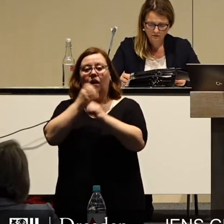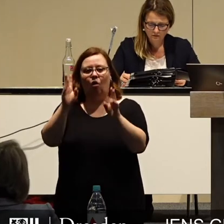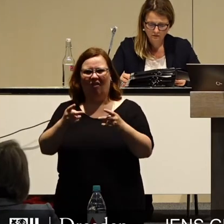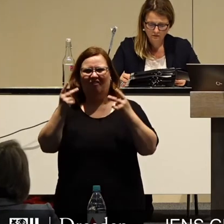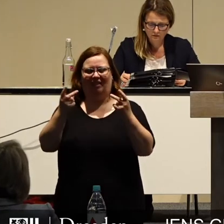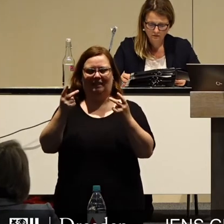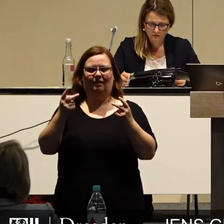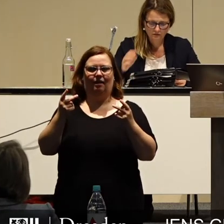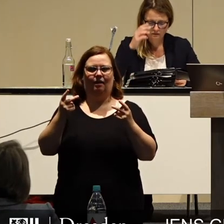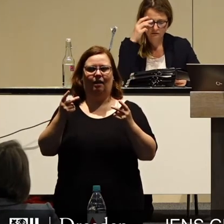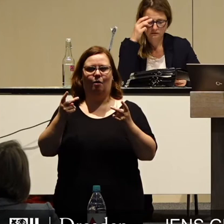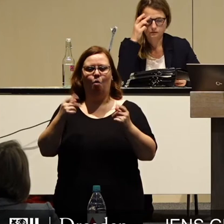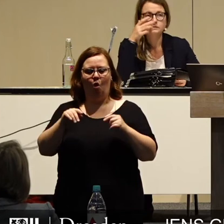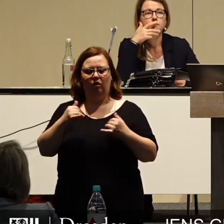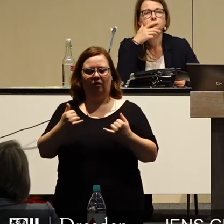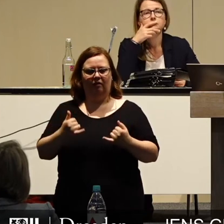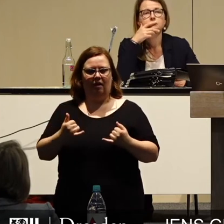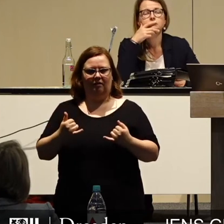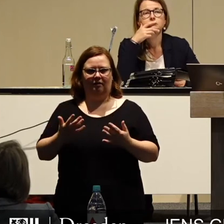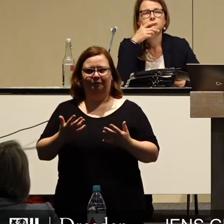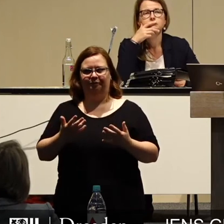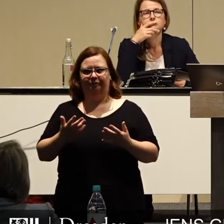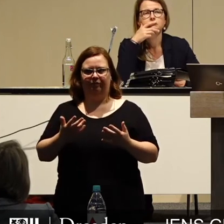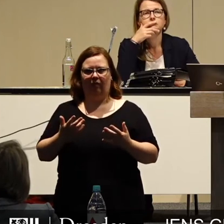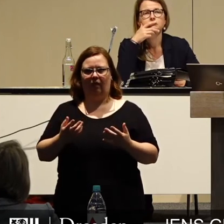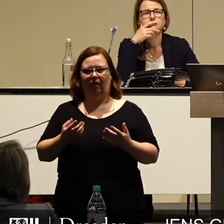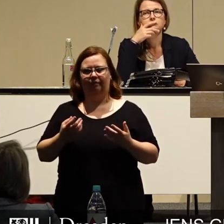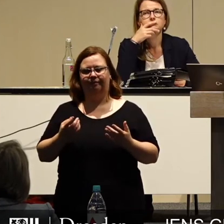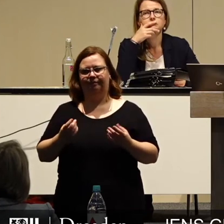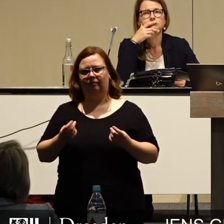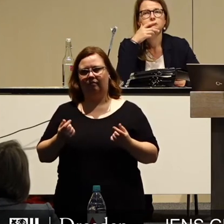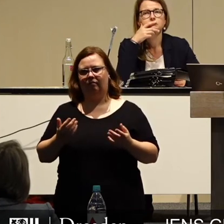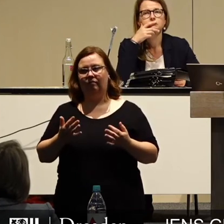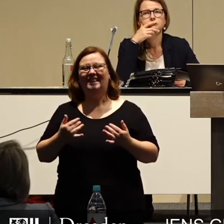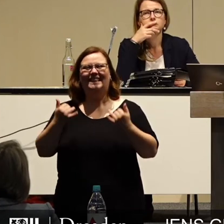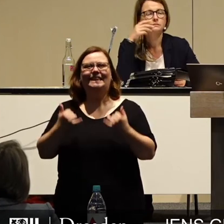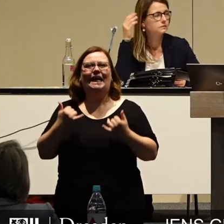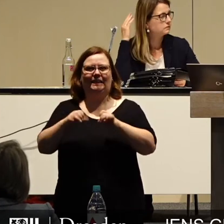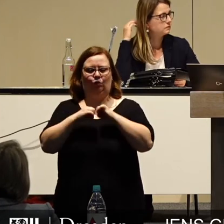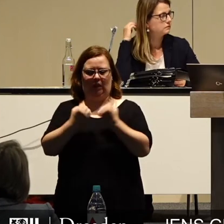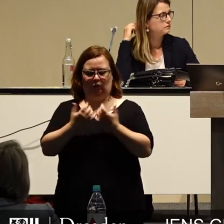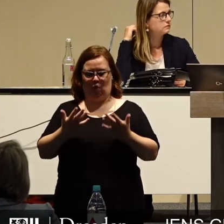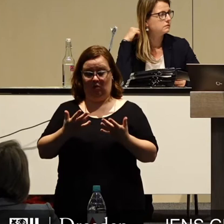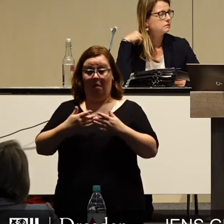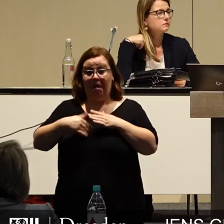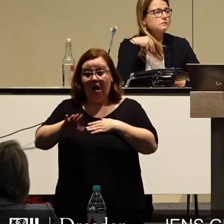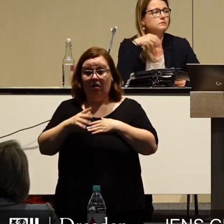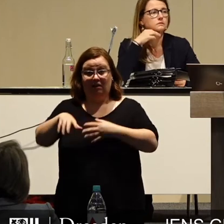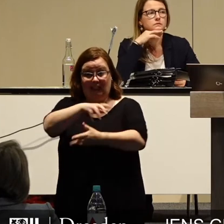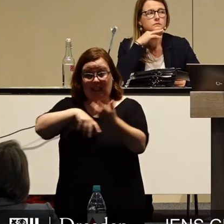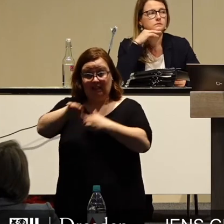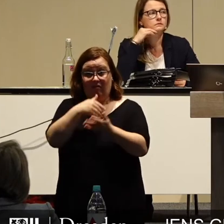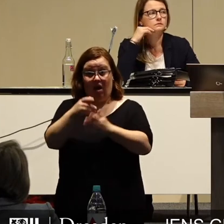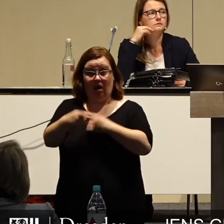auch immer denken, wir gehen von einem gewissen Iststand aus. Wir wissen nicht, wie sich die Krise